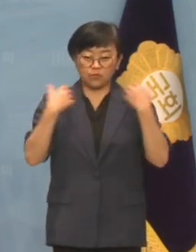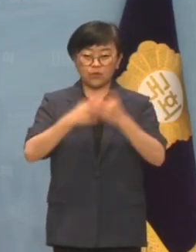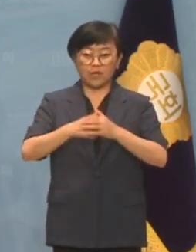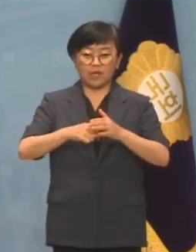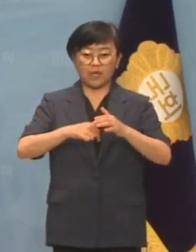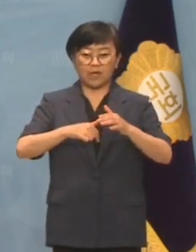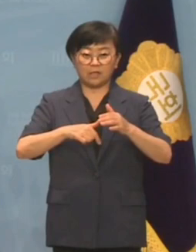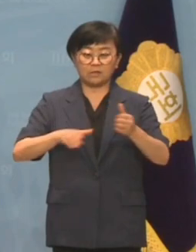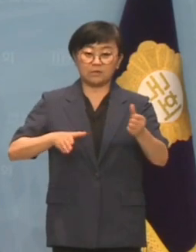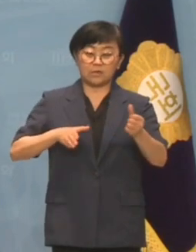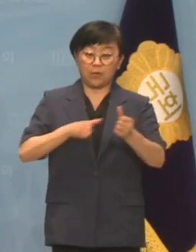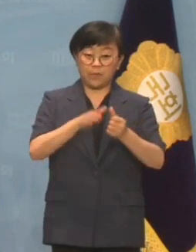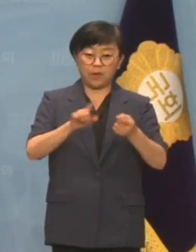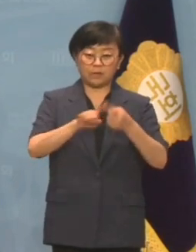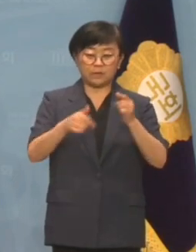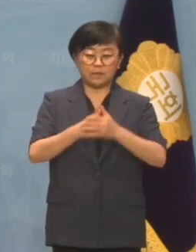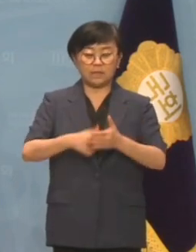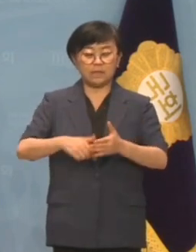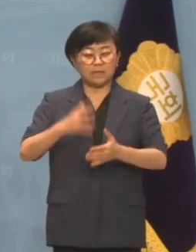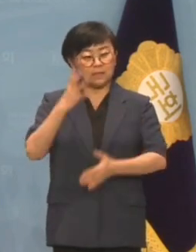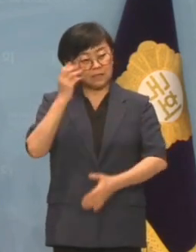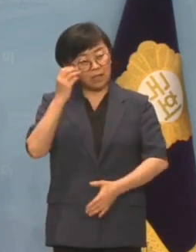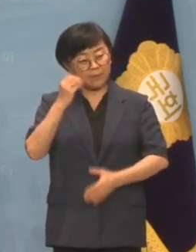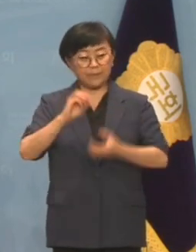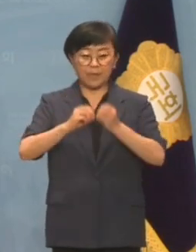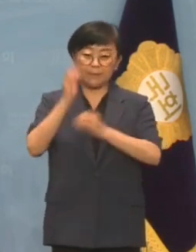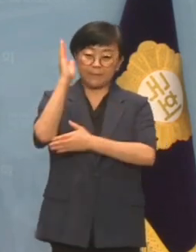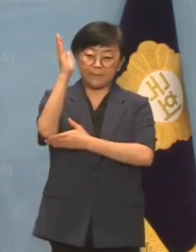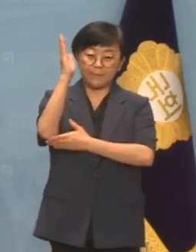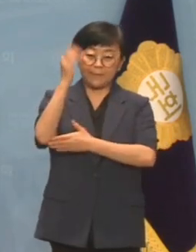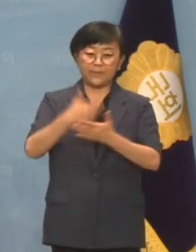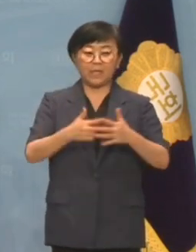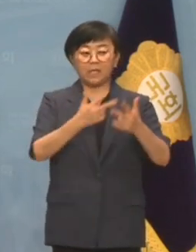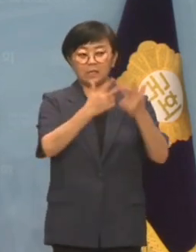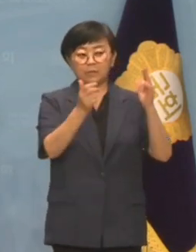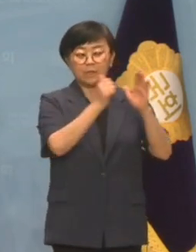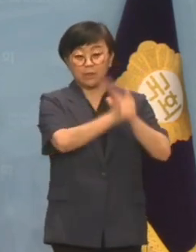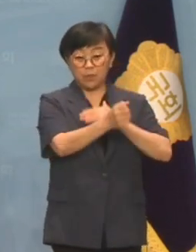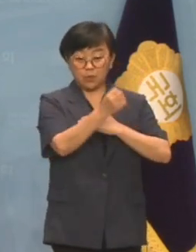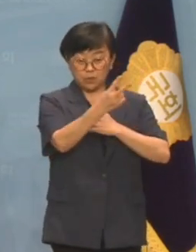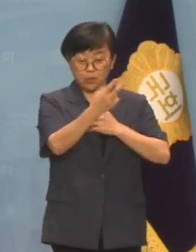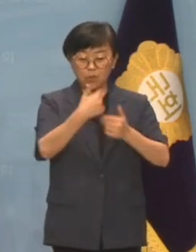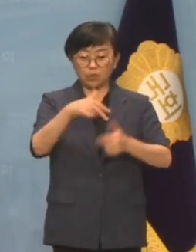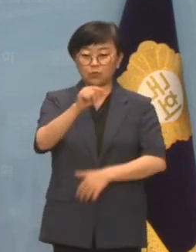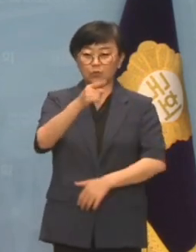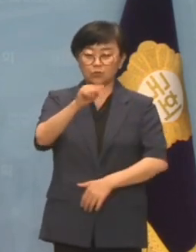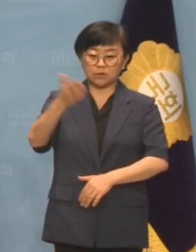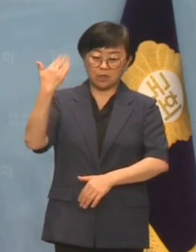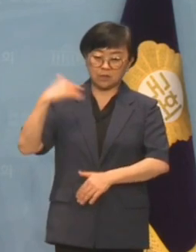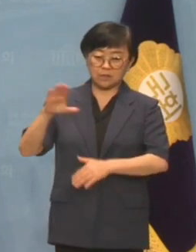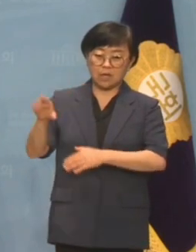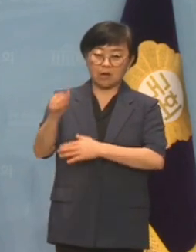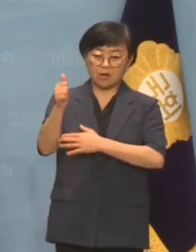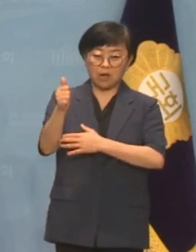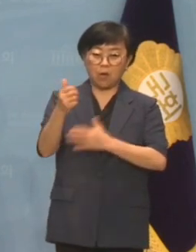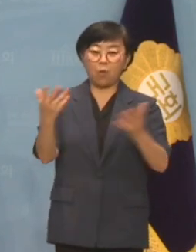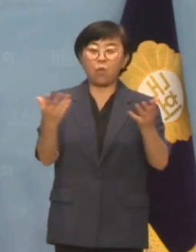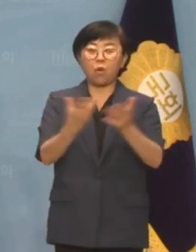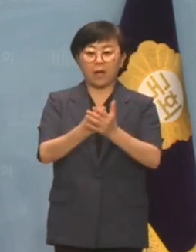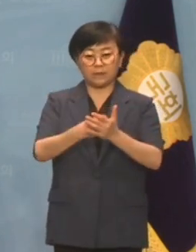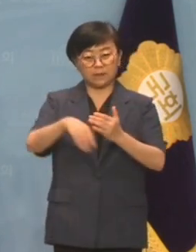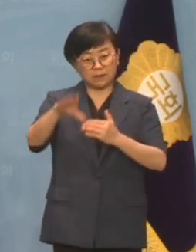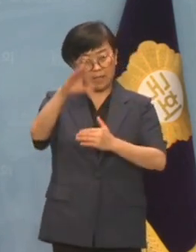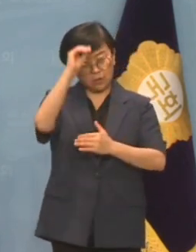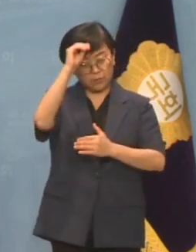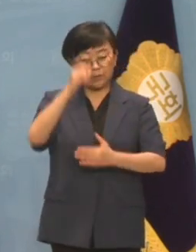실정 덮기용이라는 애먼 소리나 늘어놓는 것이 이재명 대표나 조국 전 장관을 완전히